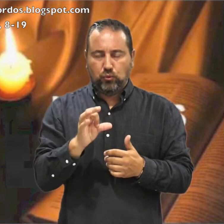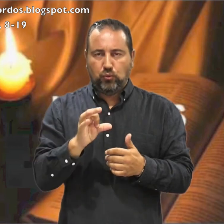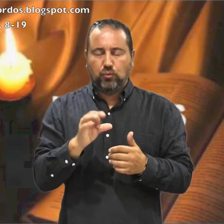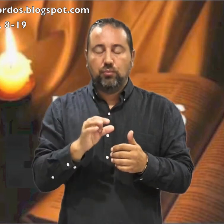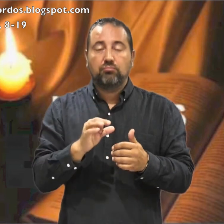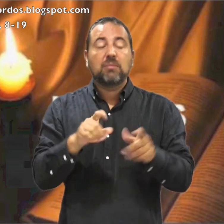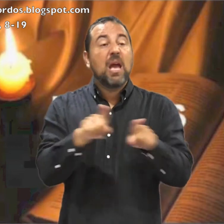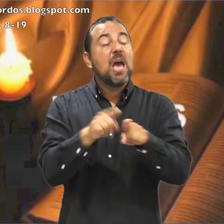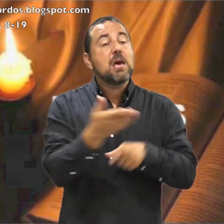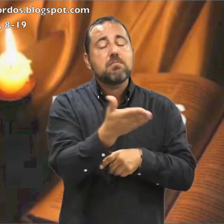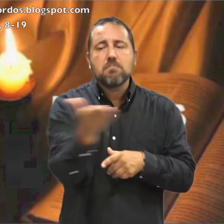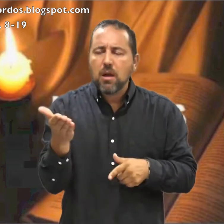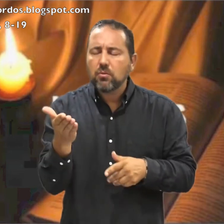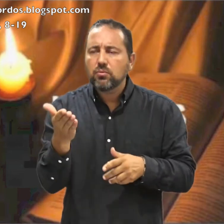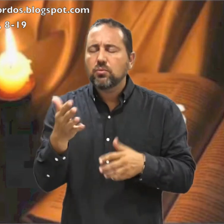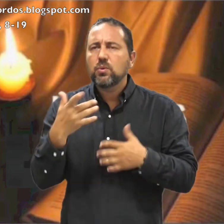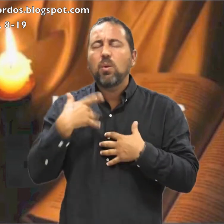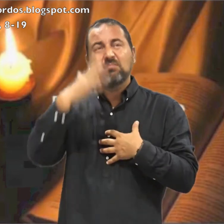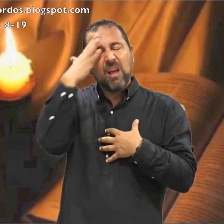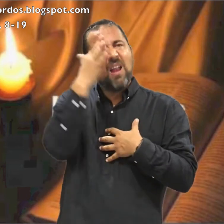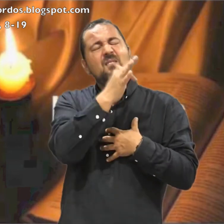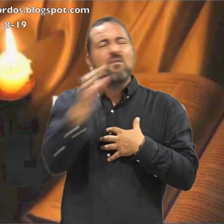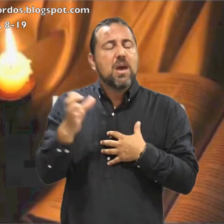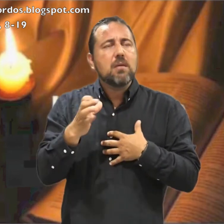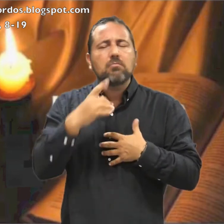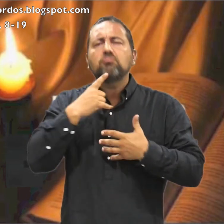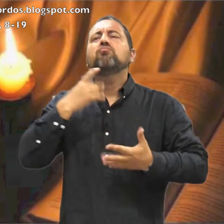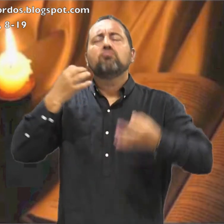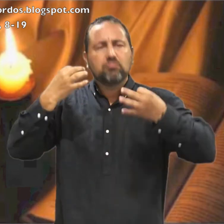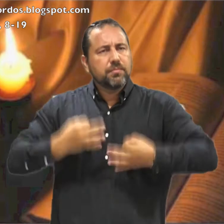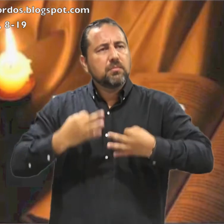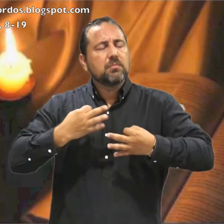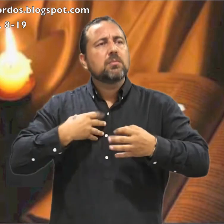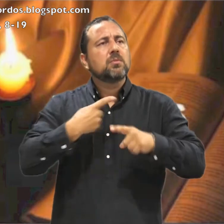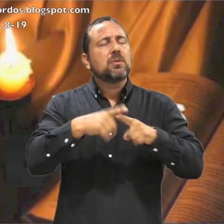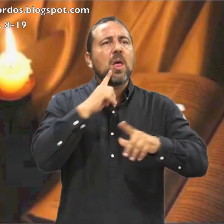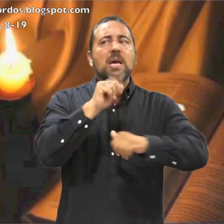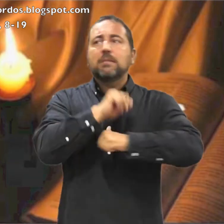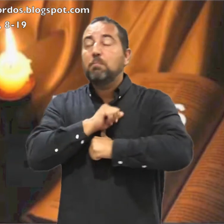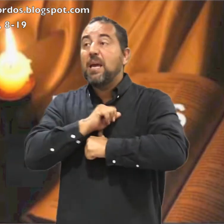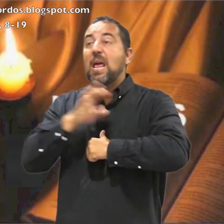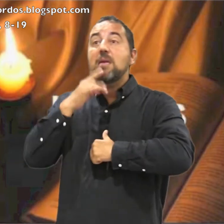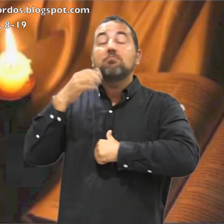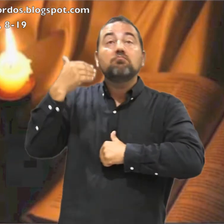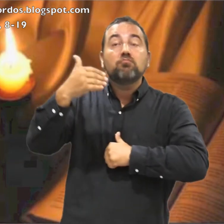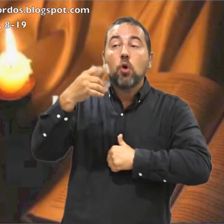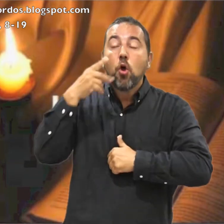Hermanos Hermanos La fe Es el fundamento De lo que se espera Y garantía